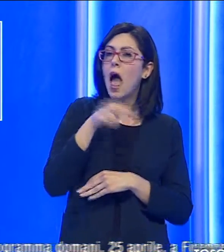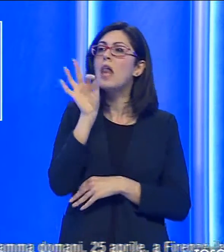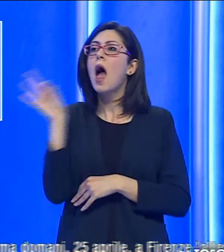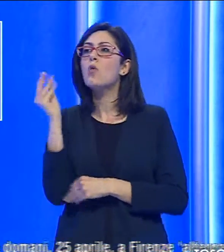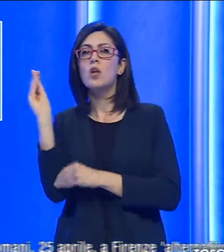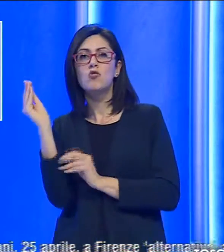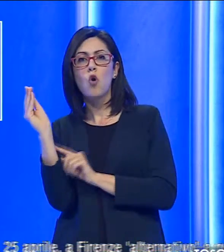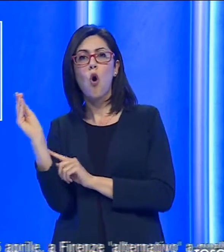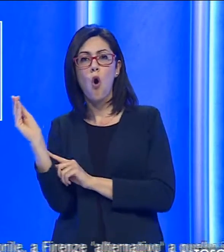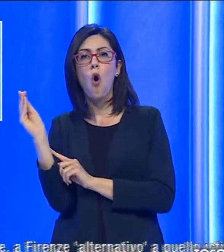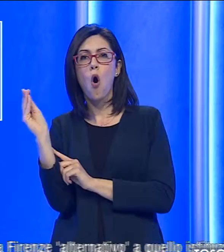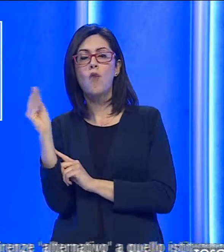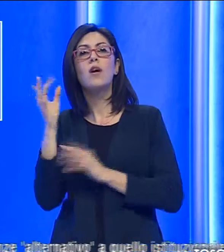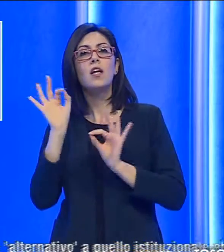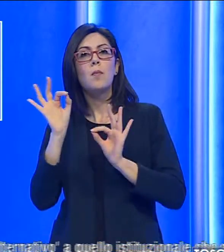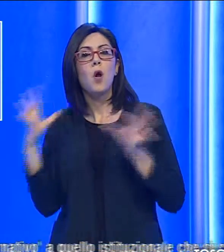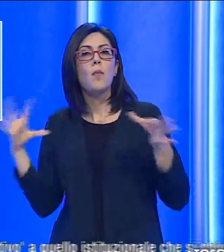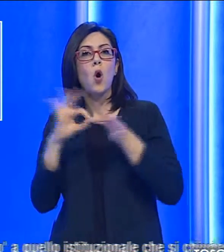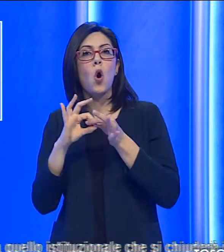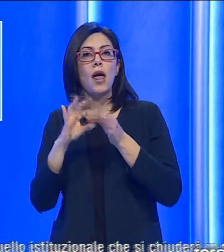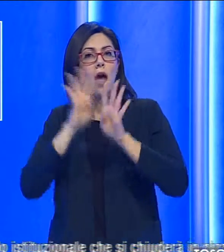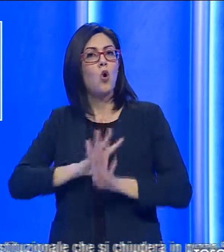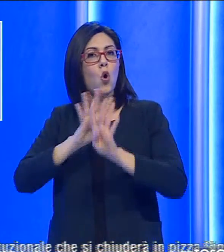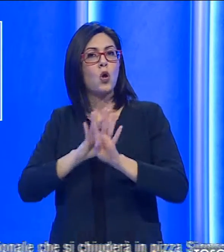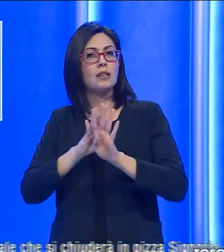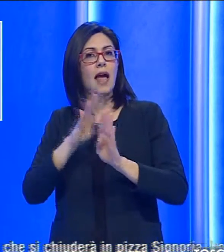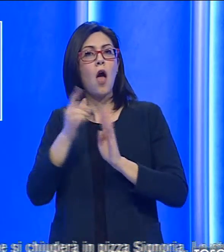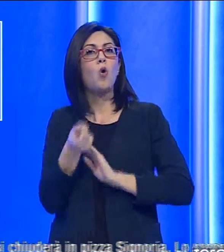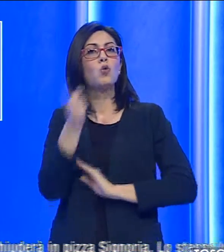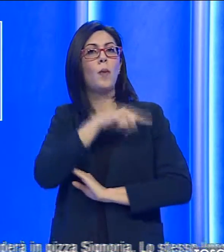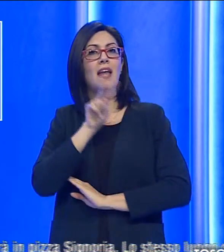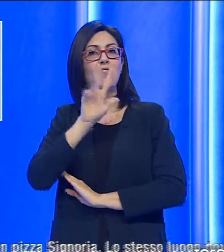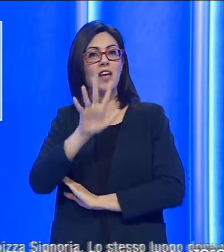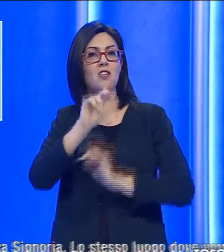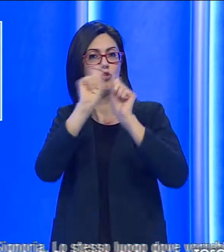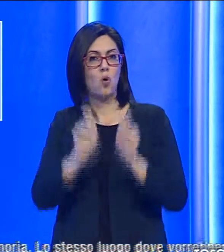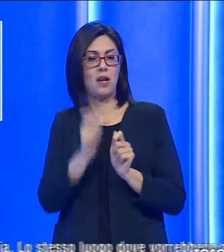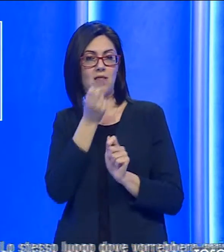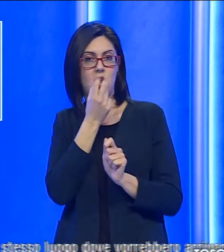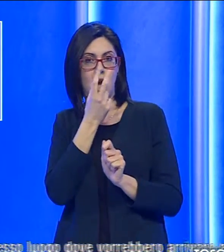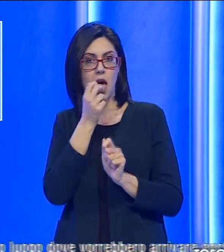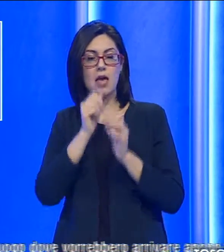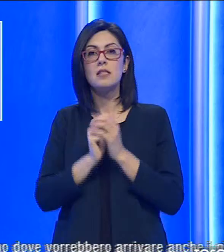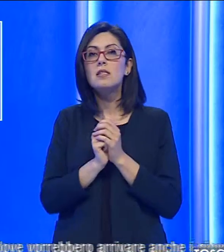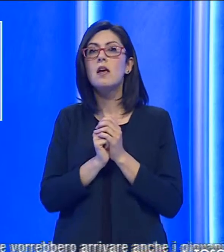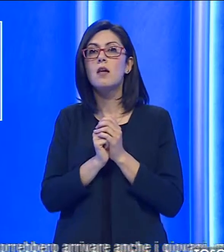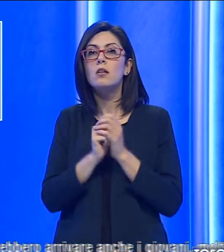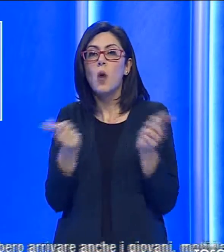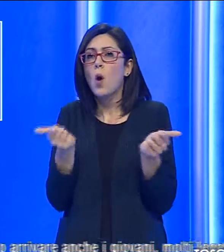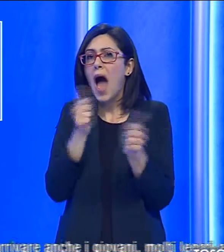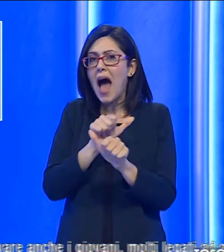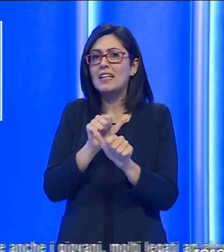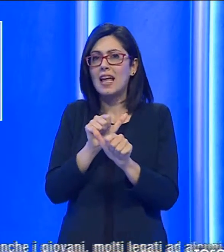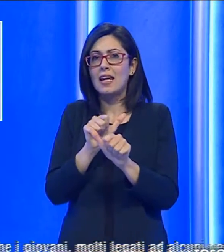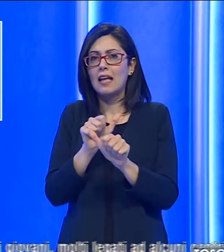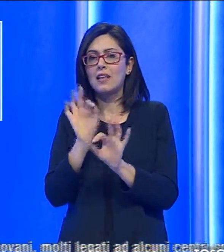giovani sul corteo in programma domani 25 aprile a Firenze, alternativo a quello